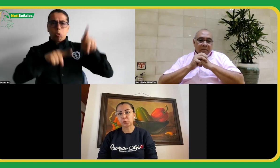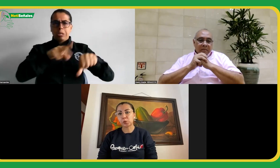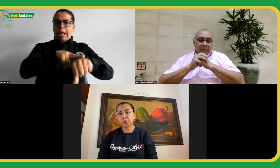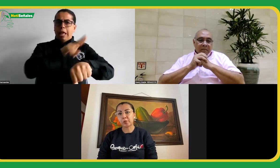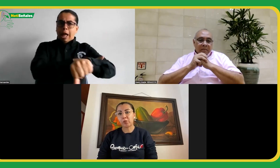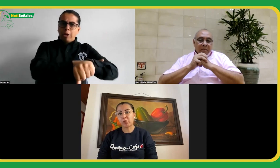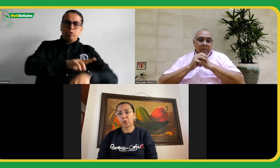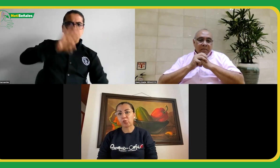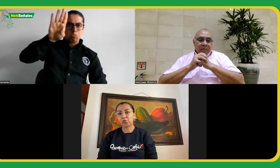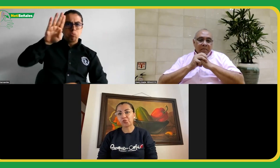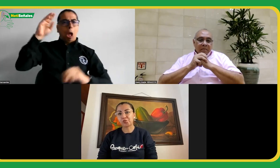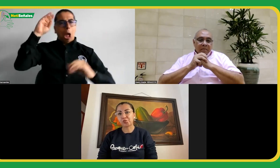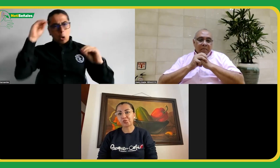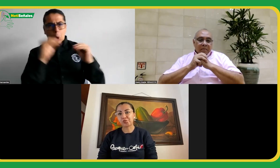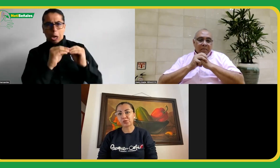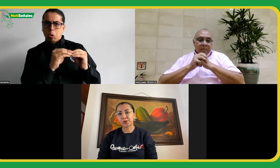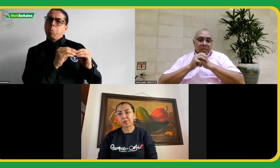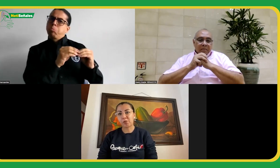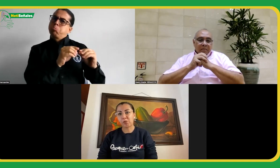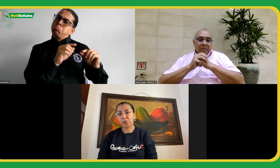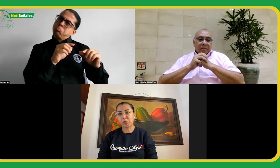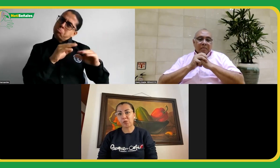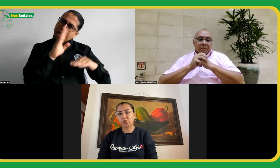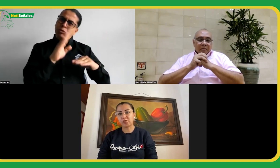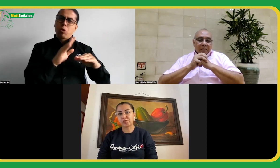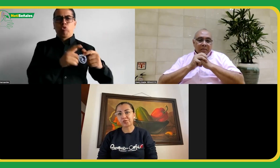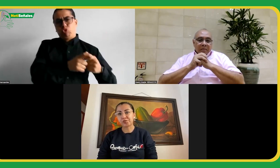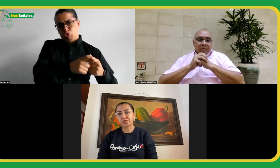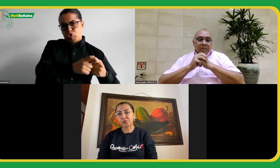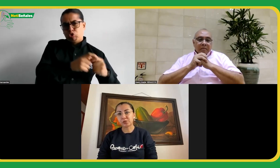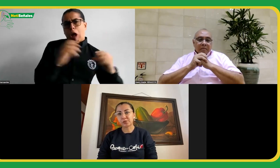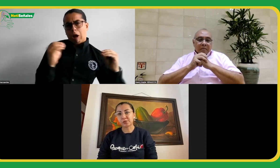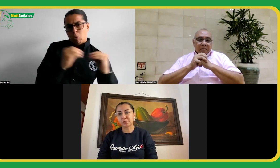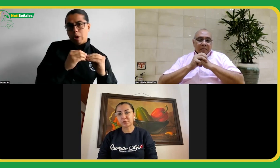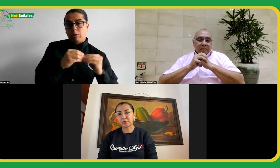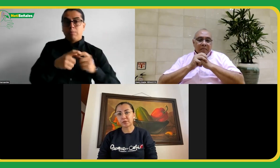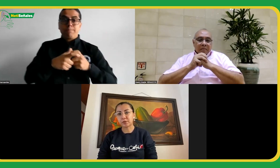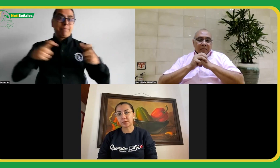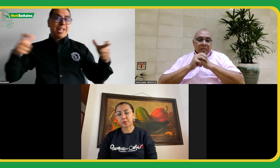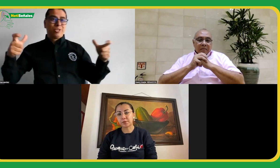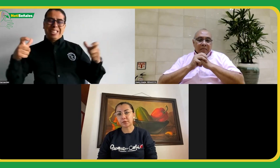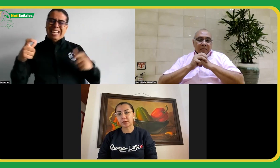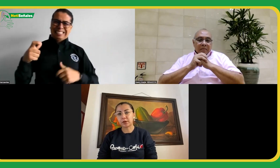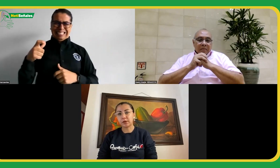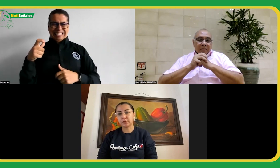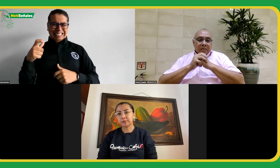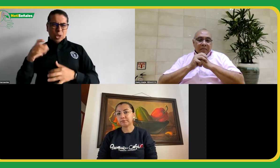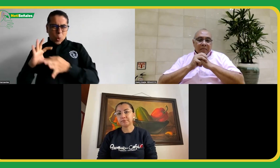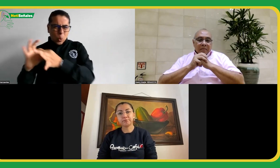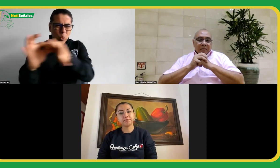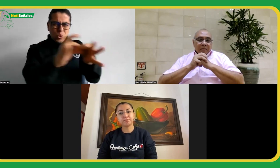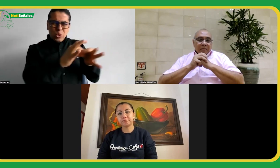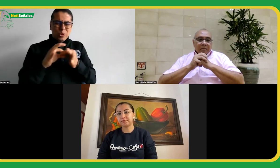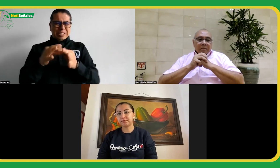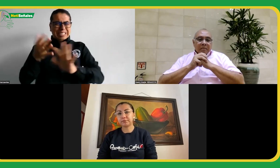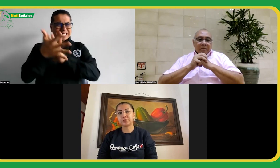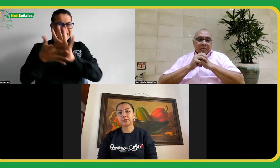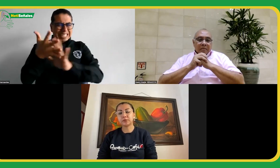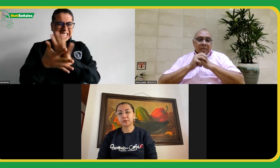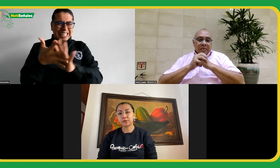unión o Unidos por las señas no me convence. La junta de la WFD hizo una propuesta.